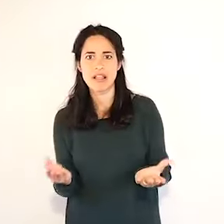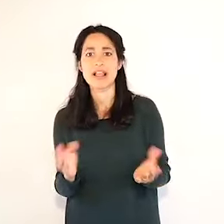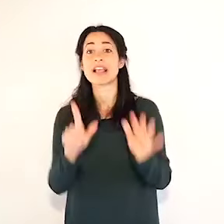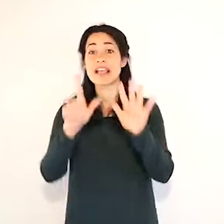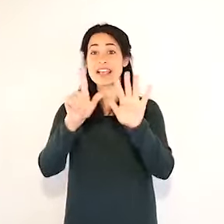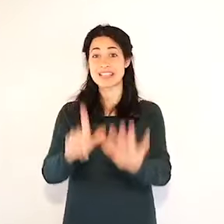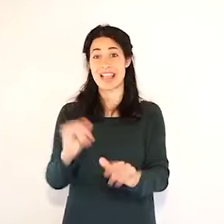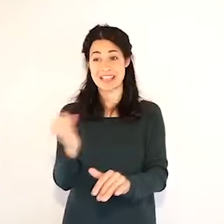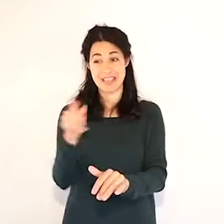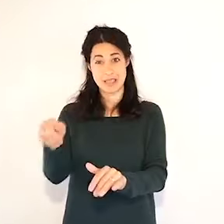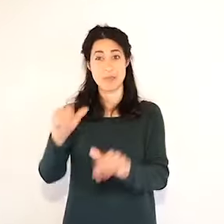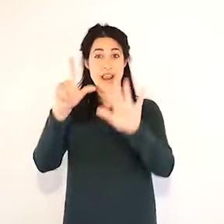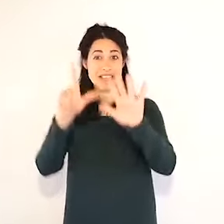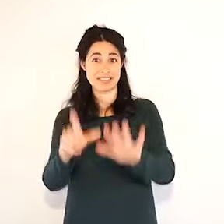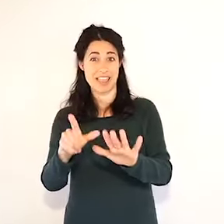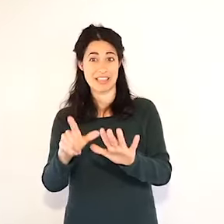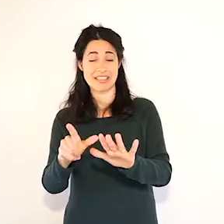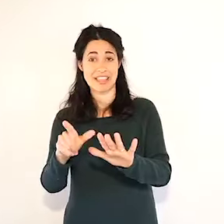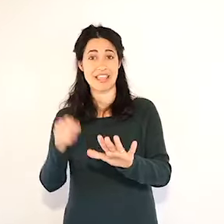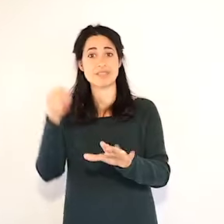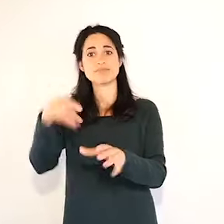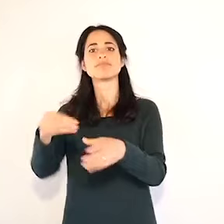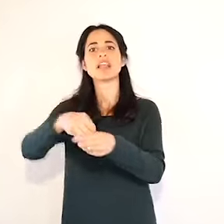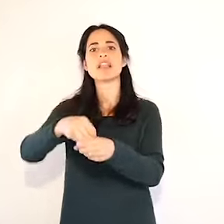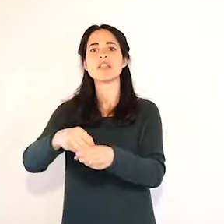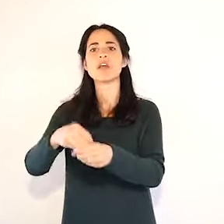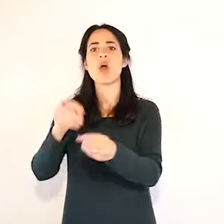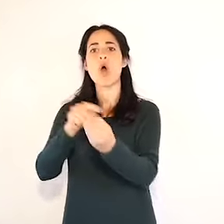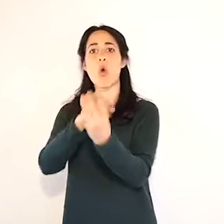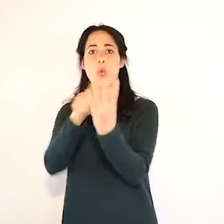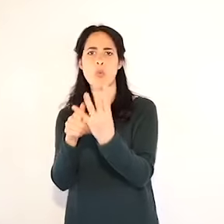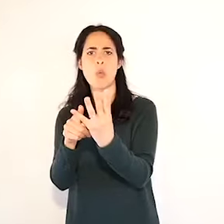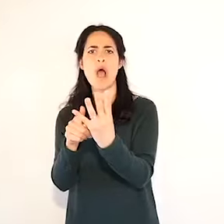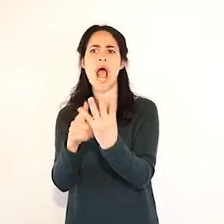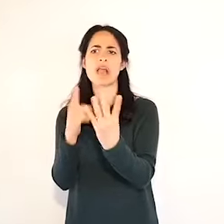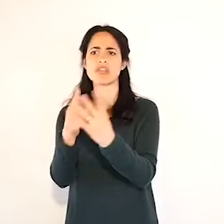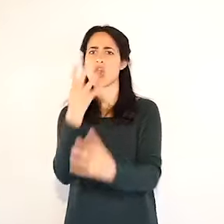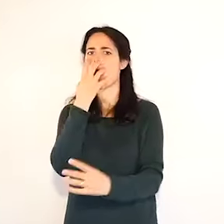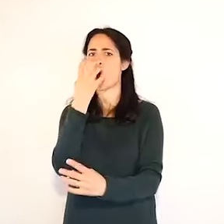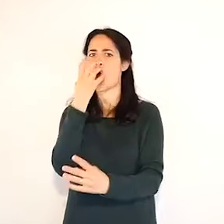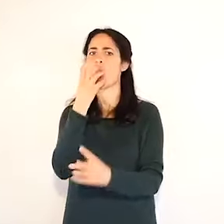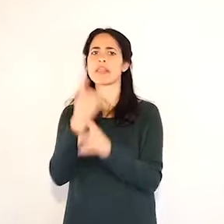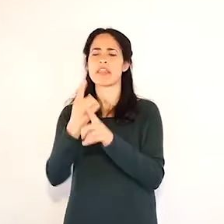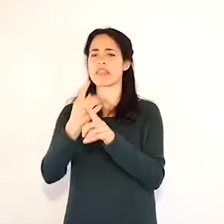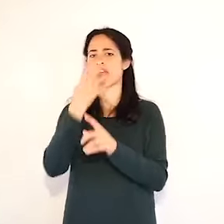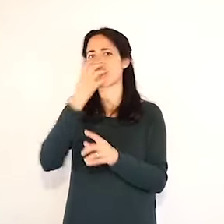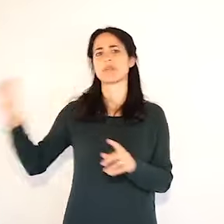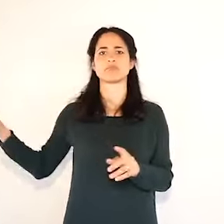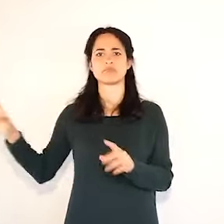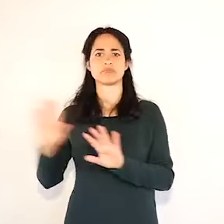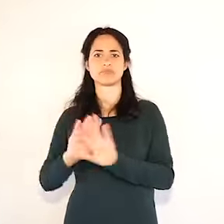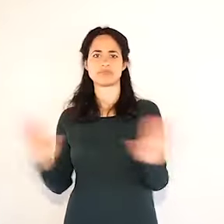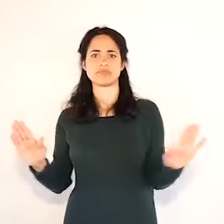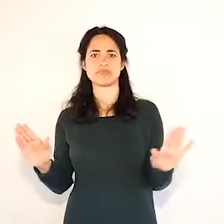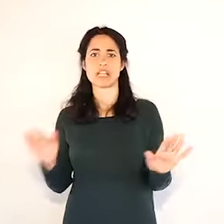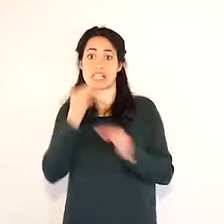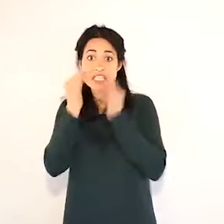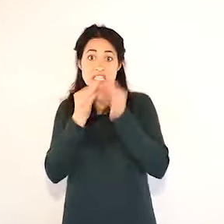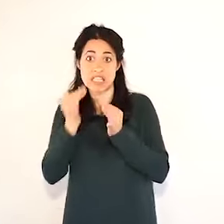dal ventilatore e che quindi sono in procinto di essere dimessi, questo è un dato che